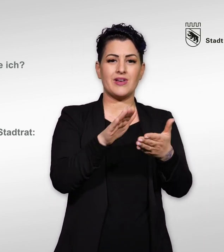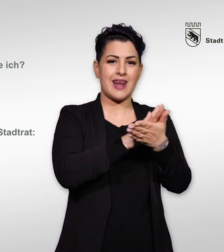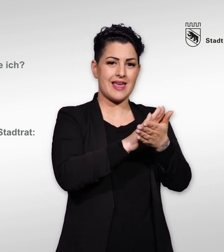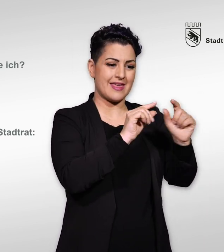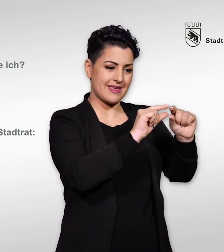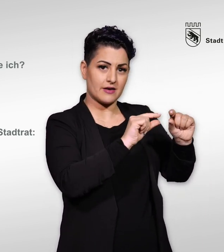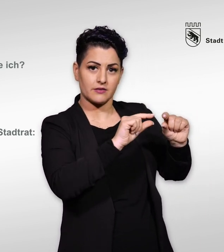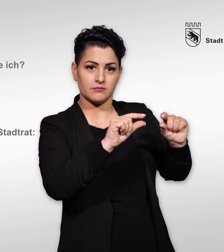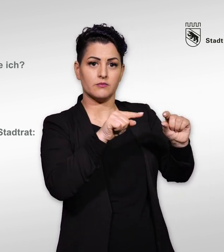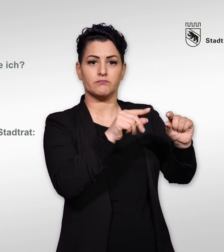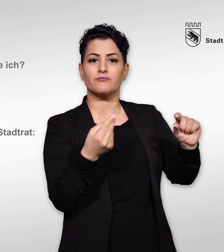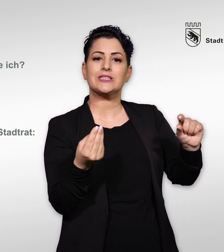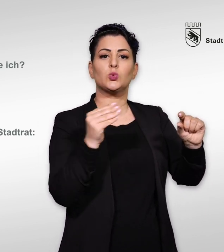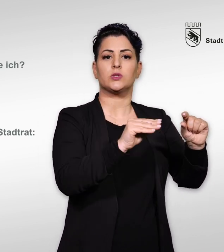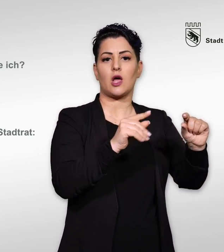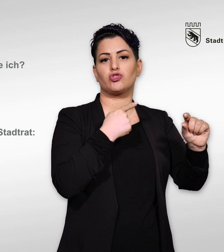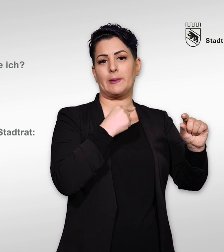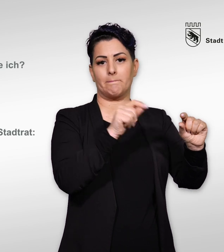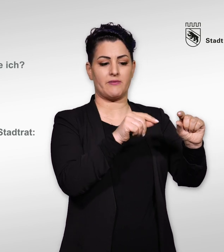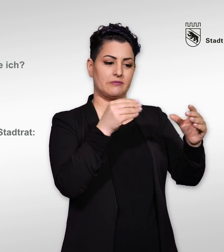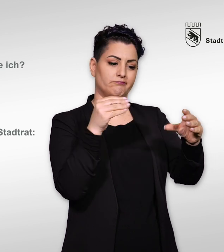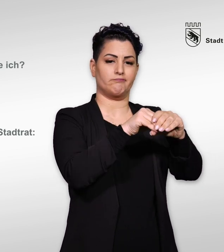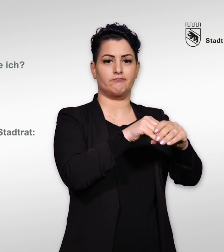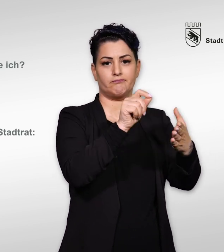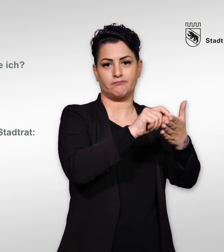Diese Gruppierung erhält dann die leeren Linien als Zusatzstimmen.